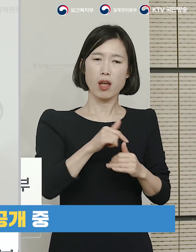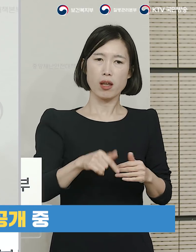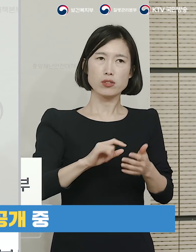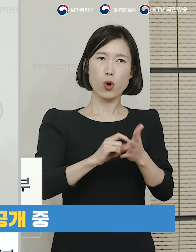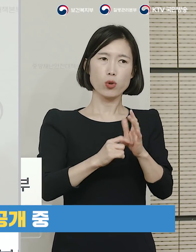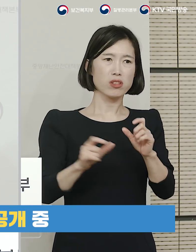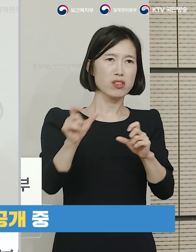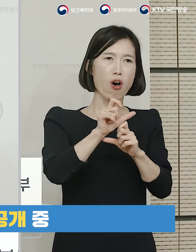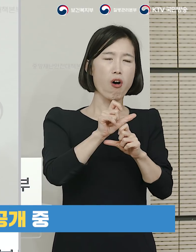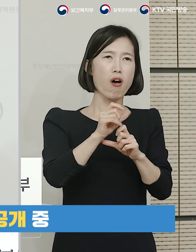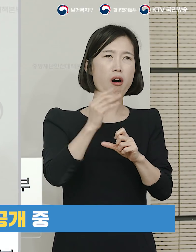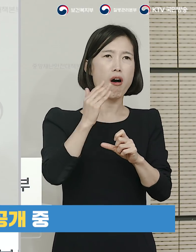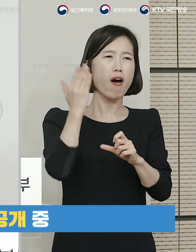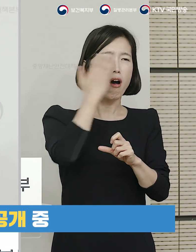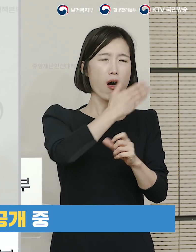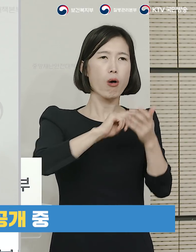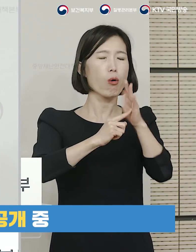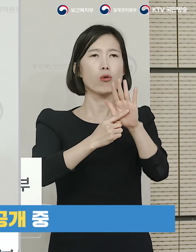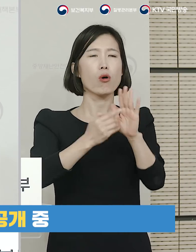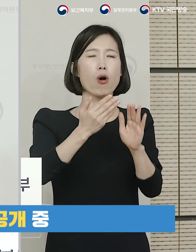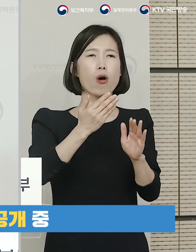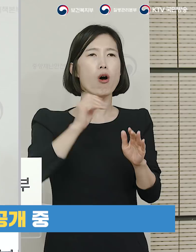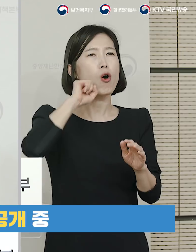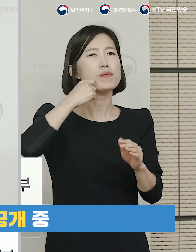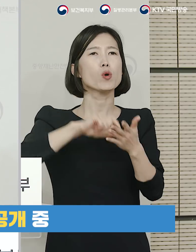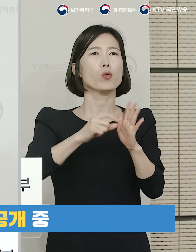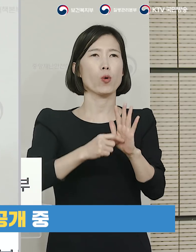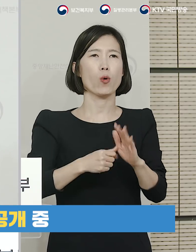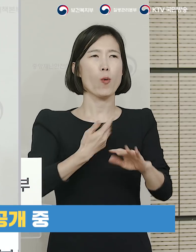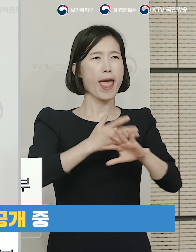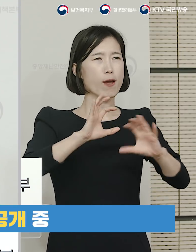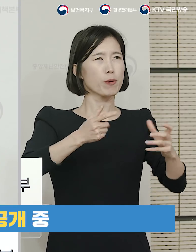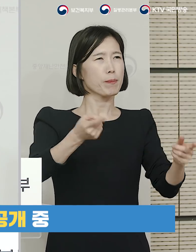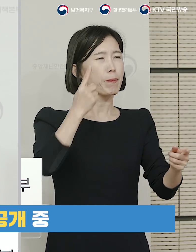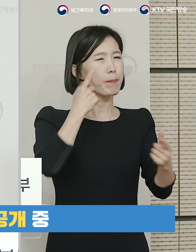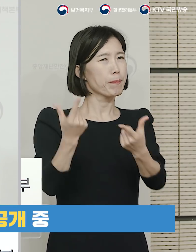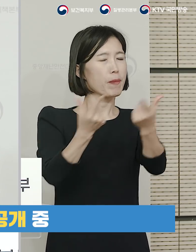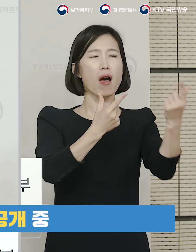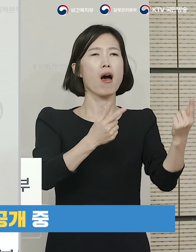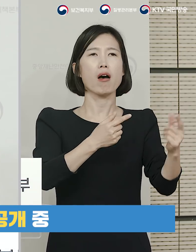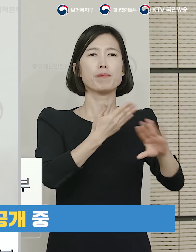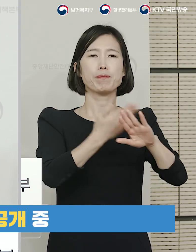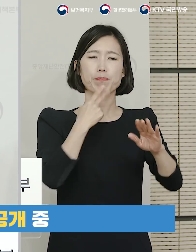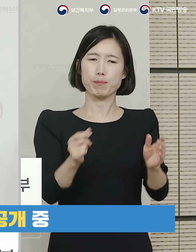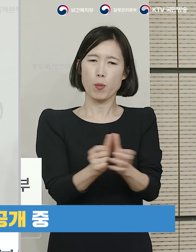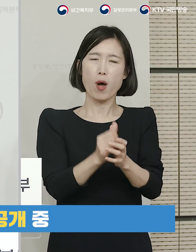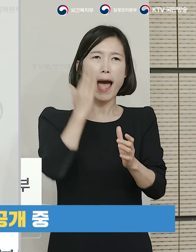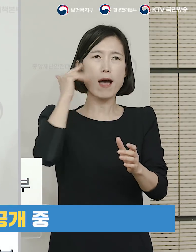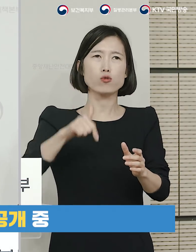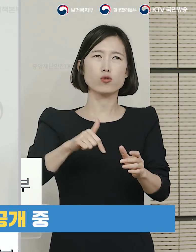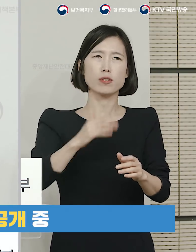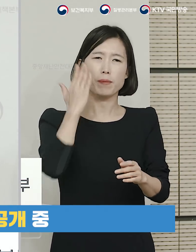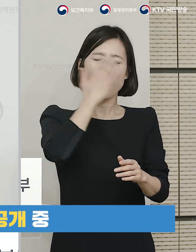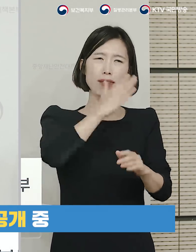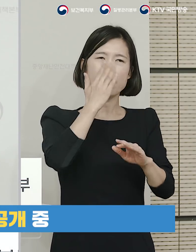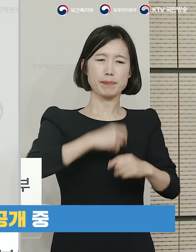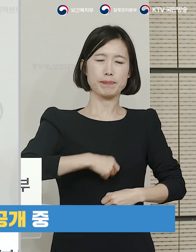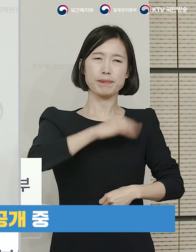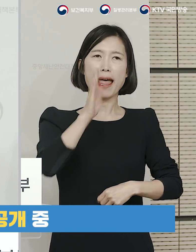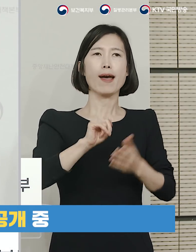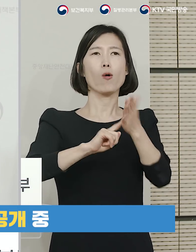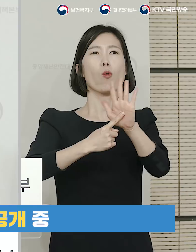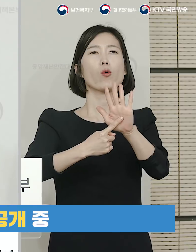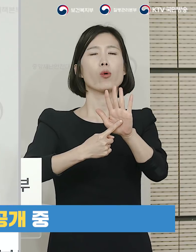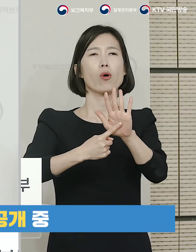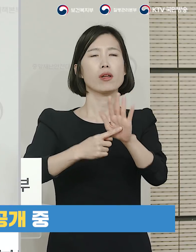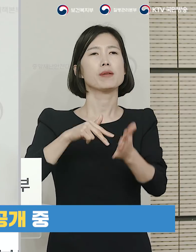이 정도로 투명하게 상세하게 정보를 제공하고 있는 사례를 찾기 어렵다고 평가받을 만큼